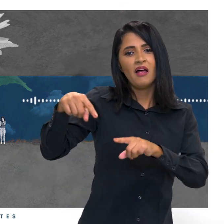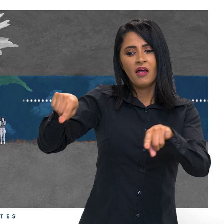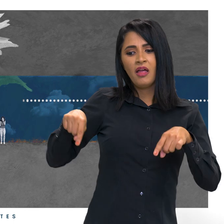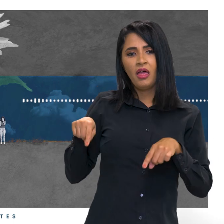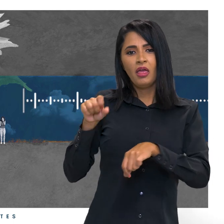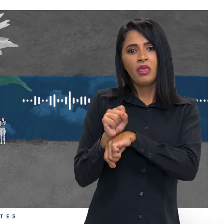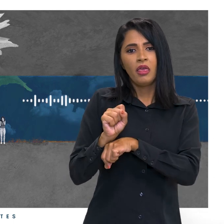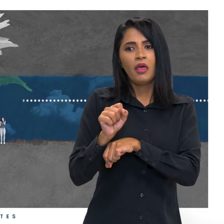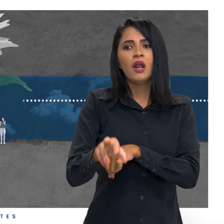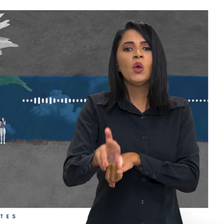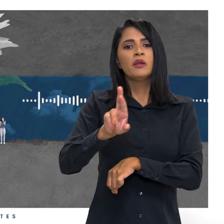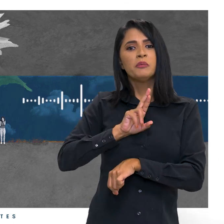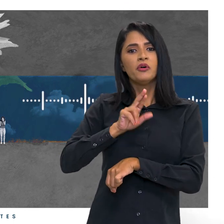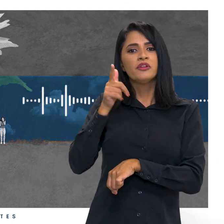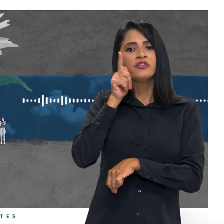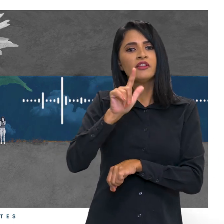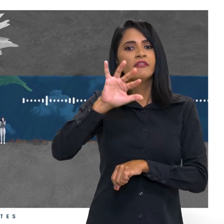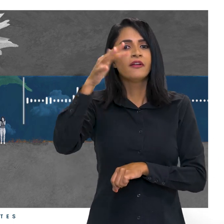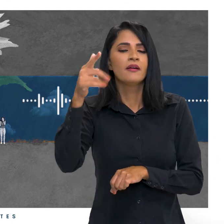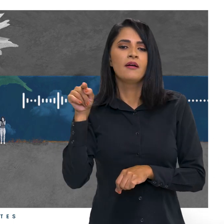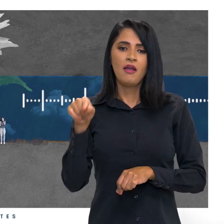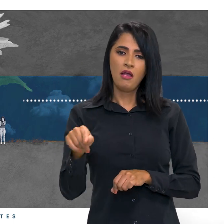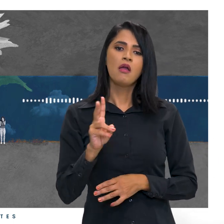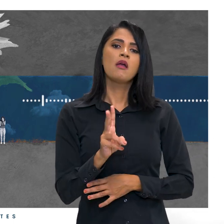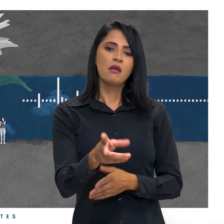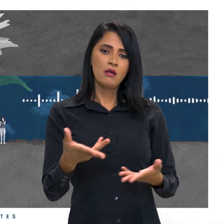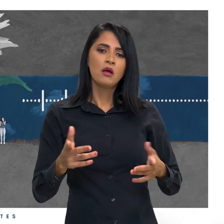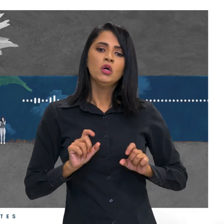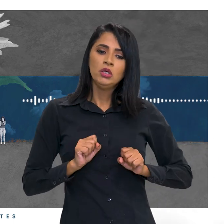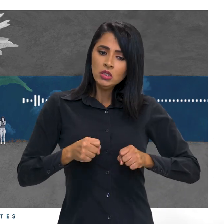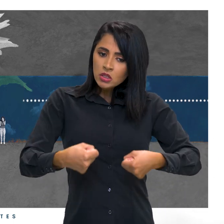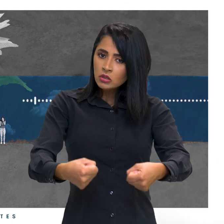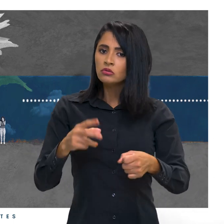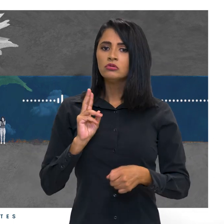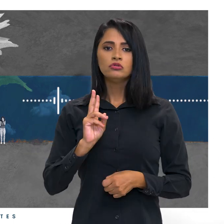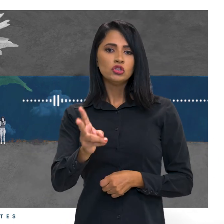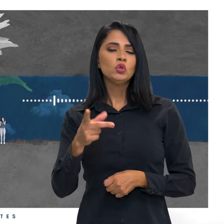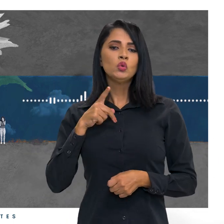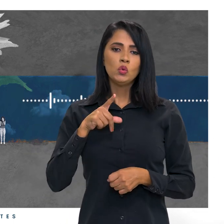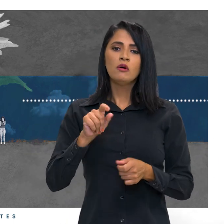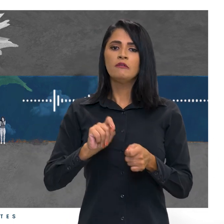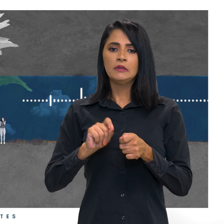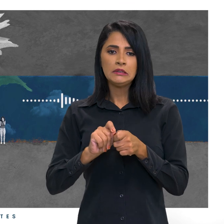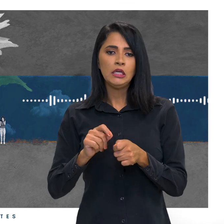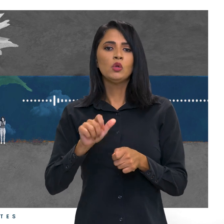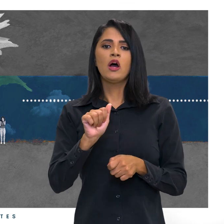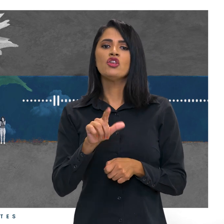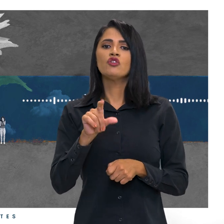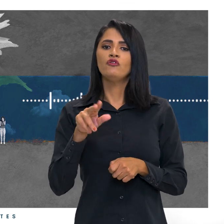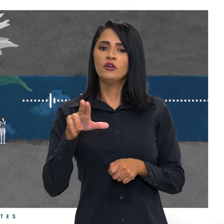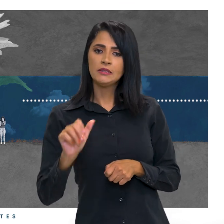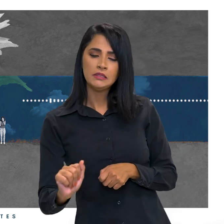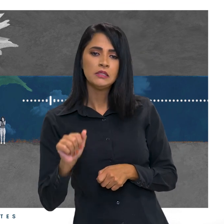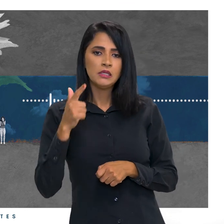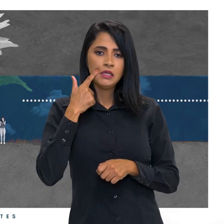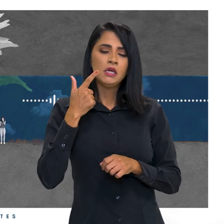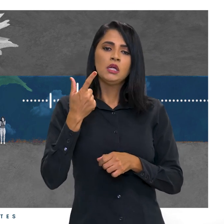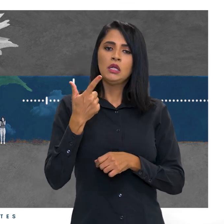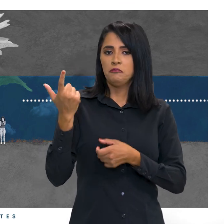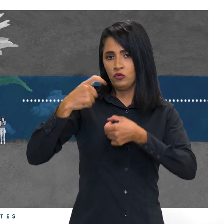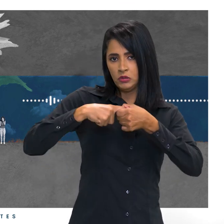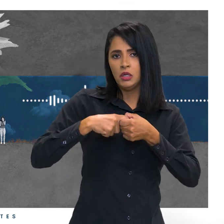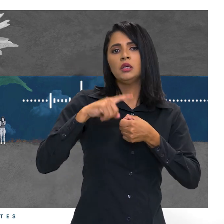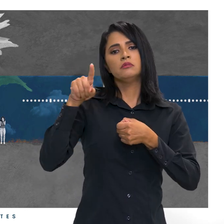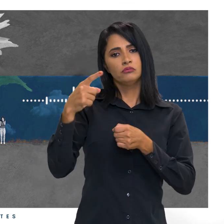solução chegar. Atualmente, Gabriela continua sua luta fazendo advoca-se. Em 2022 eu retornei mais ativamente com um